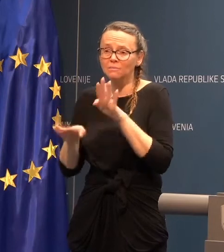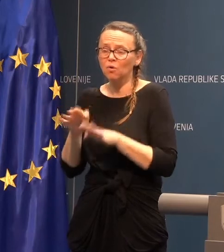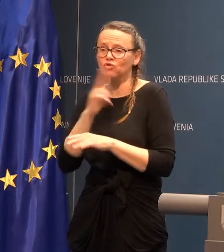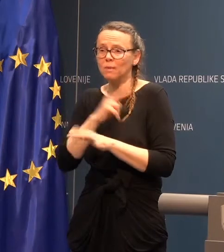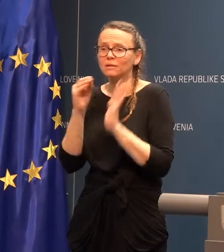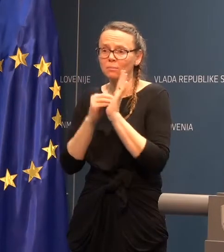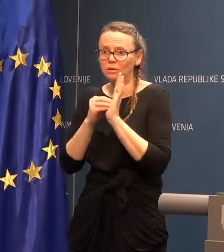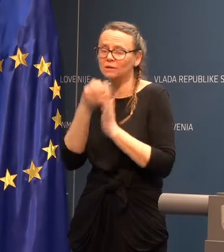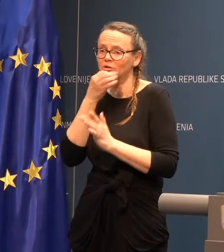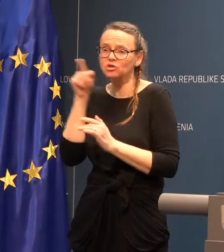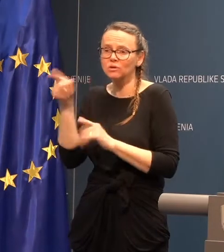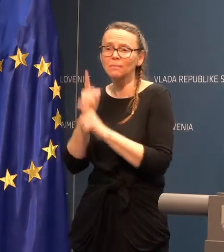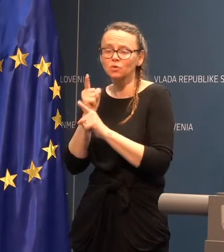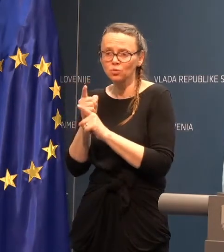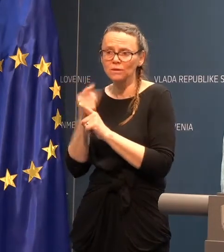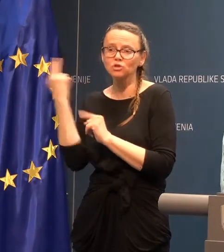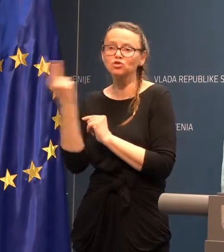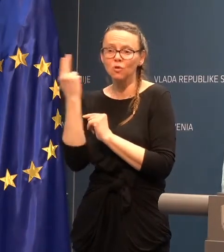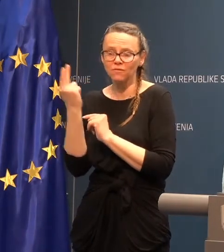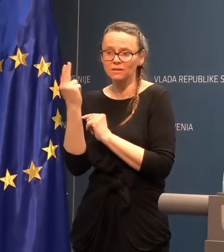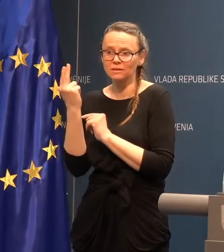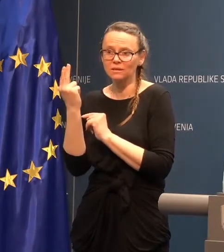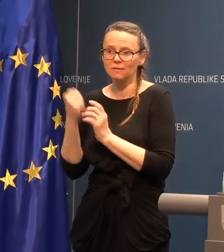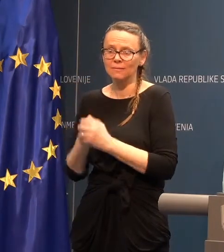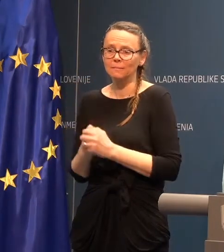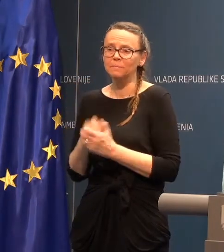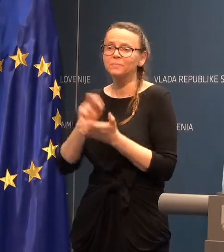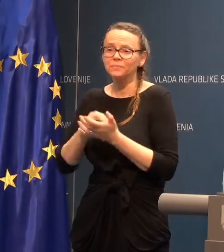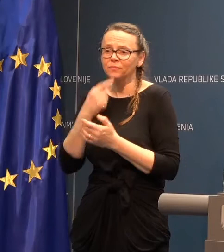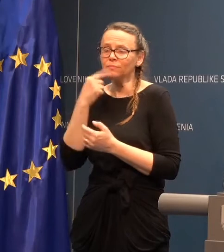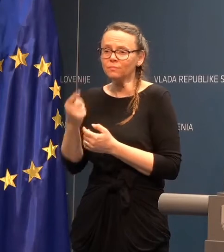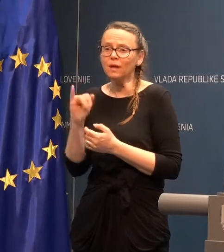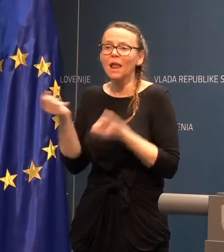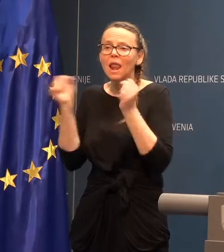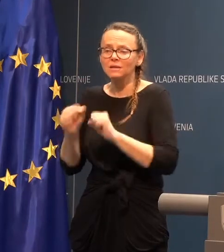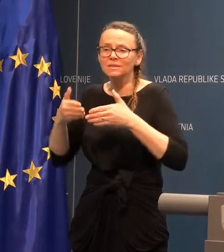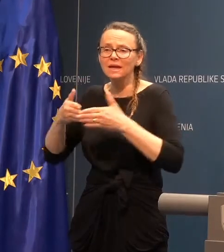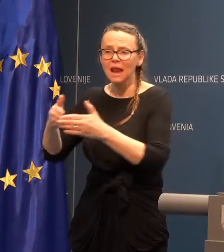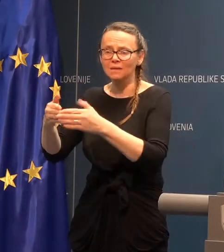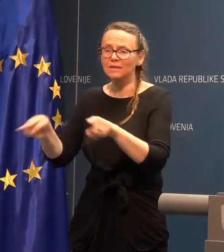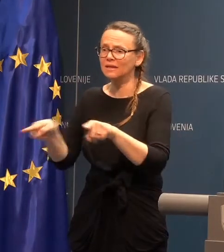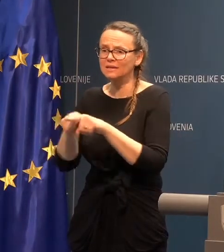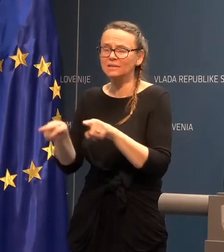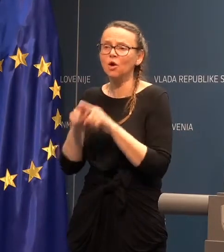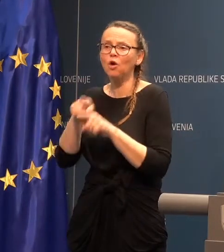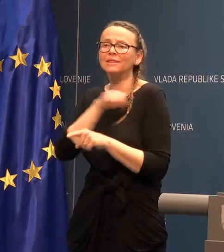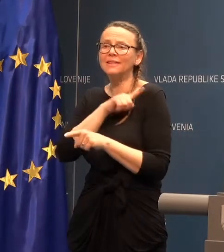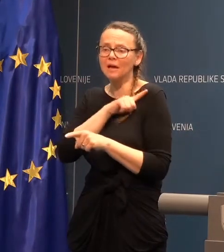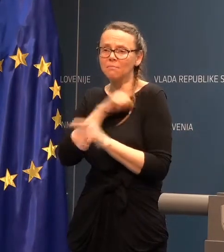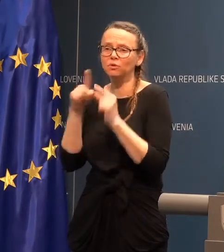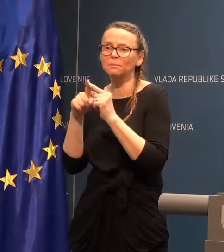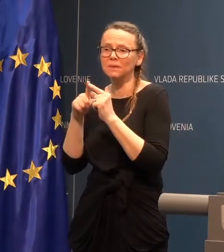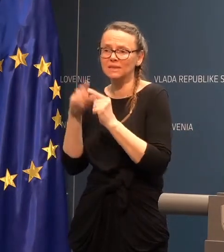podatik, če so tudi s slovenci. Naj še omenim, da je lasnik ladi isti kot dajmo princesa.